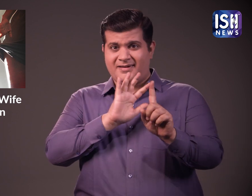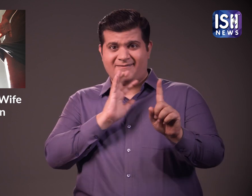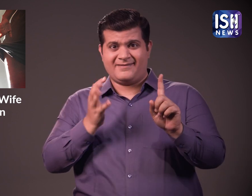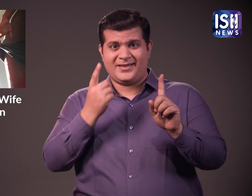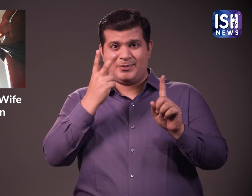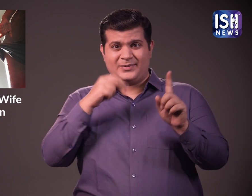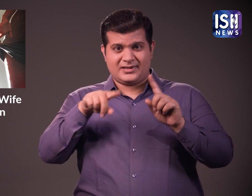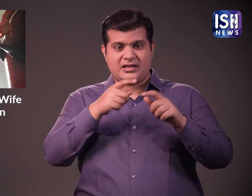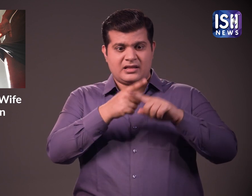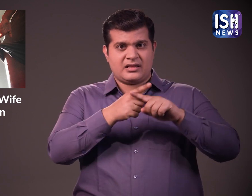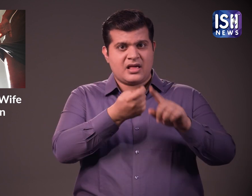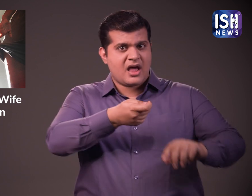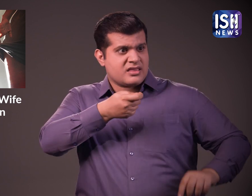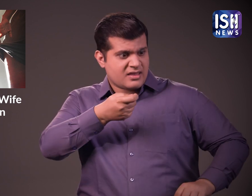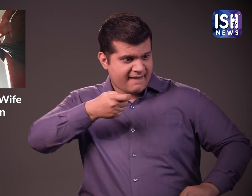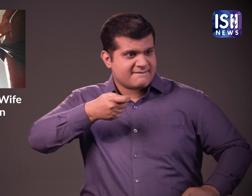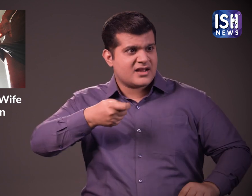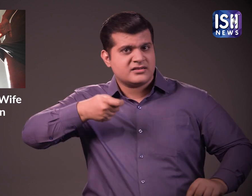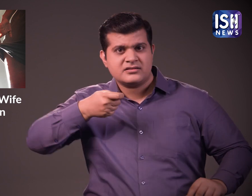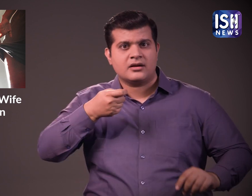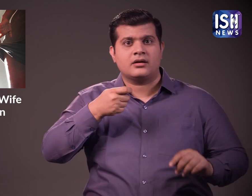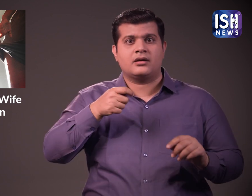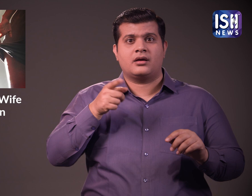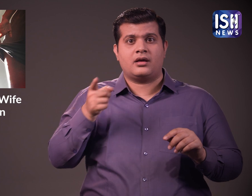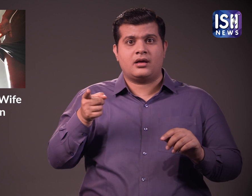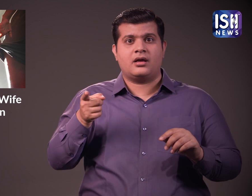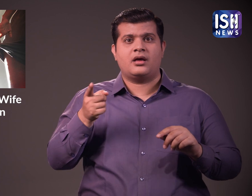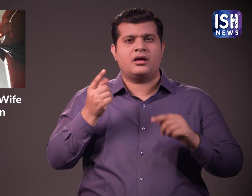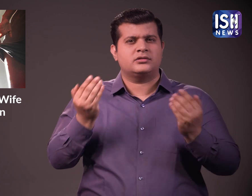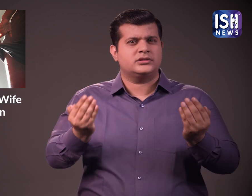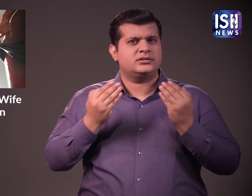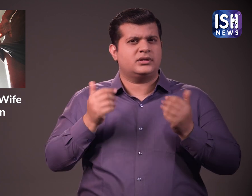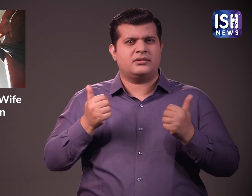उस पर हमला कर धमकाया गया वो बिल्कुल भी सुरक्षत नहीं है